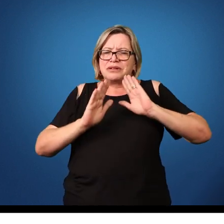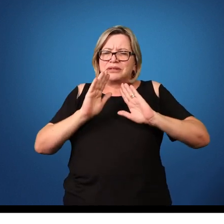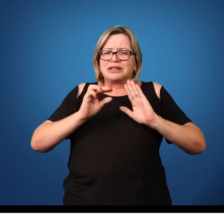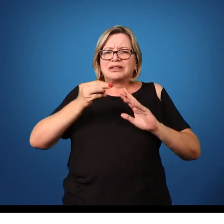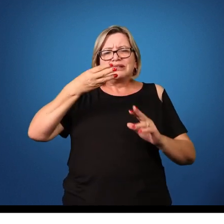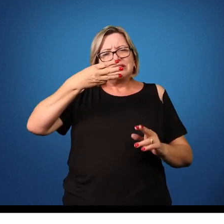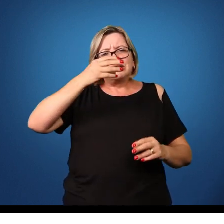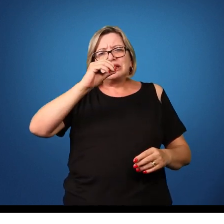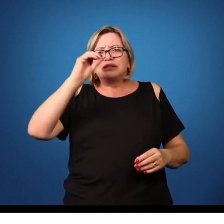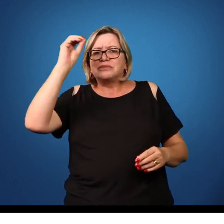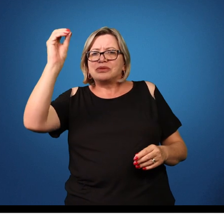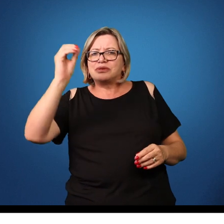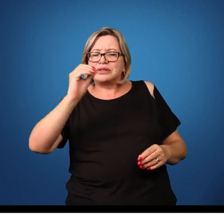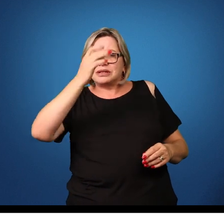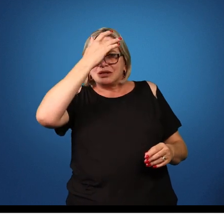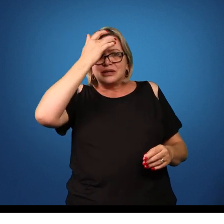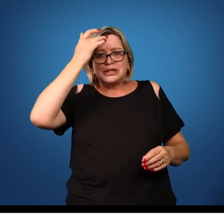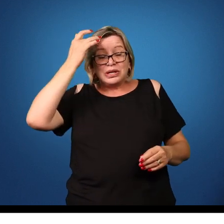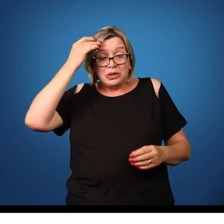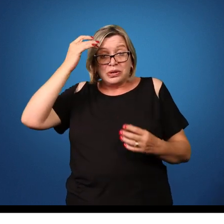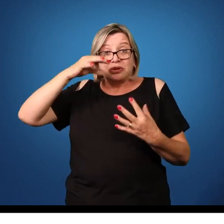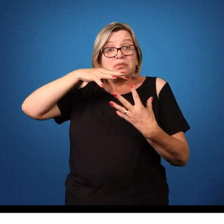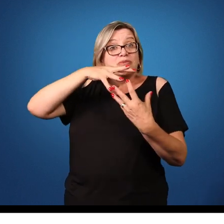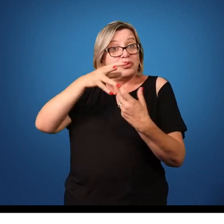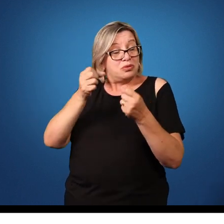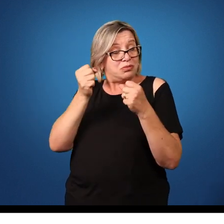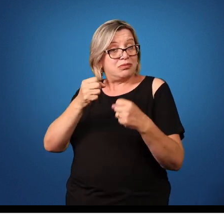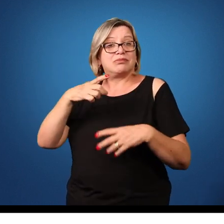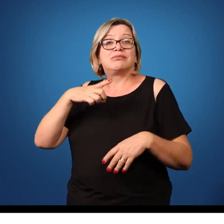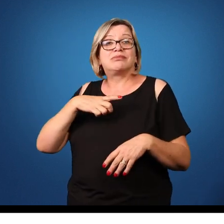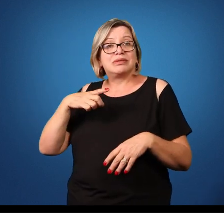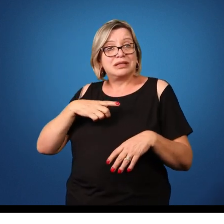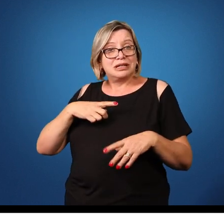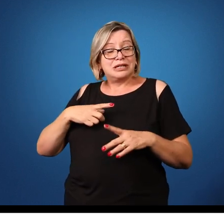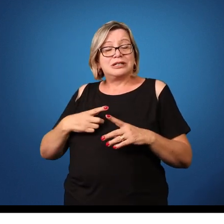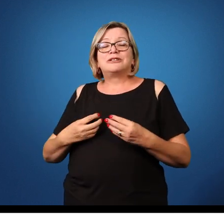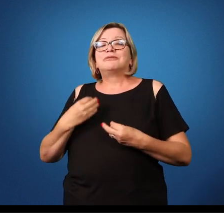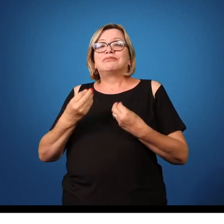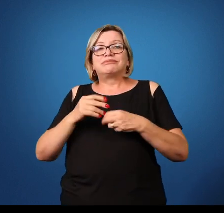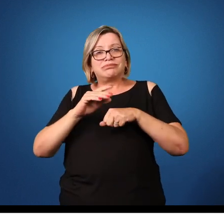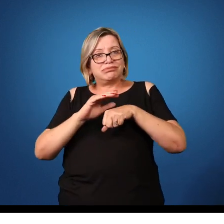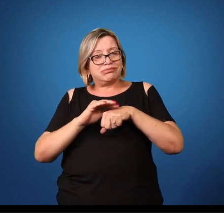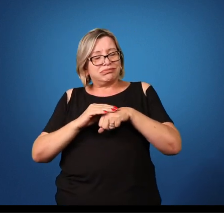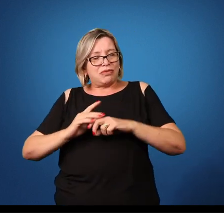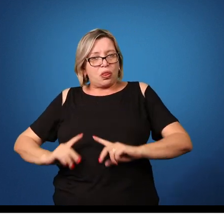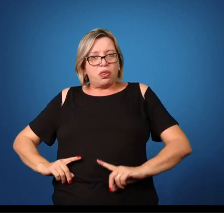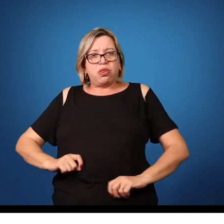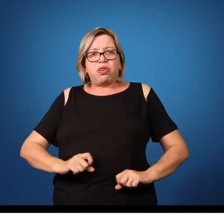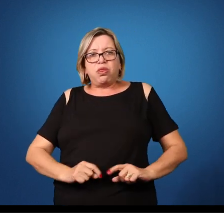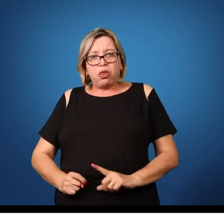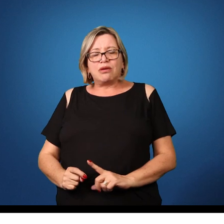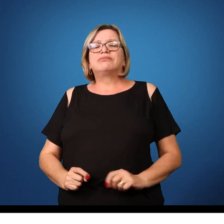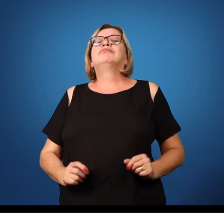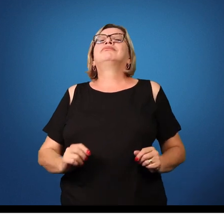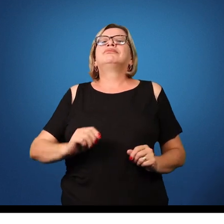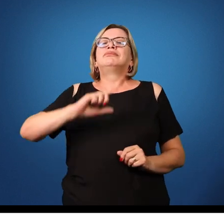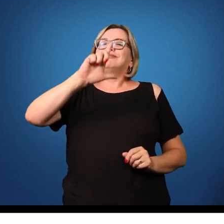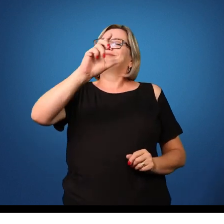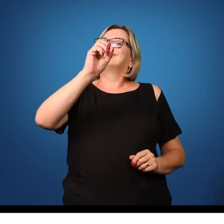de 30% da população mundial pode estar contaminada, ou está contaminada com esse verme.